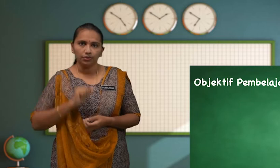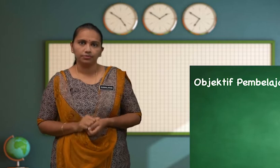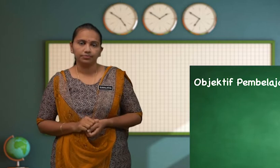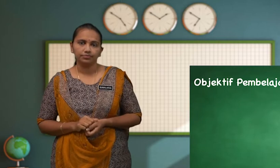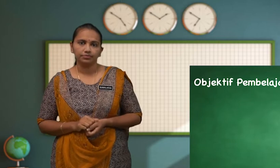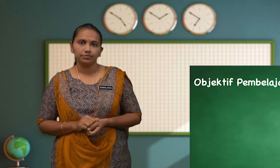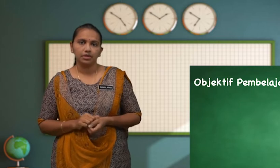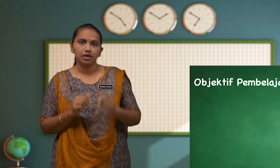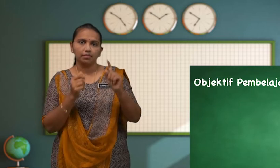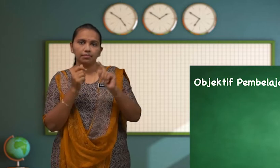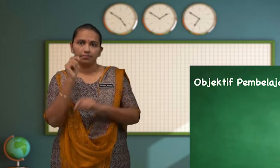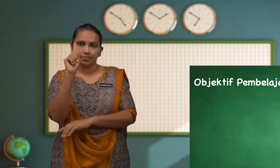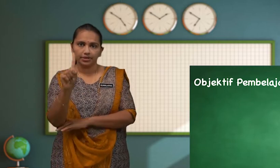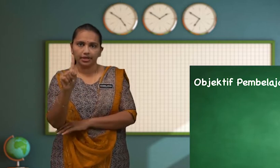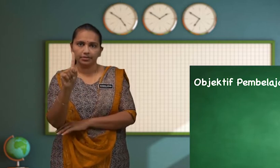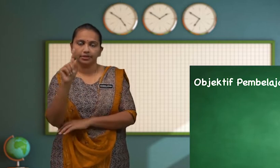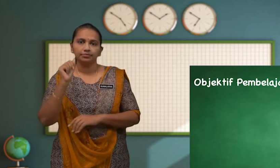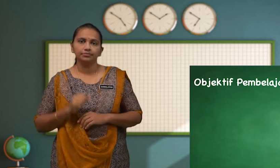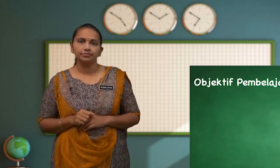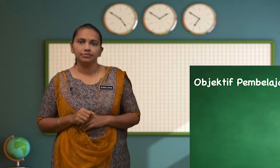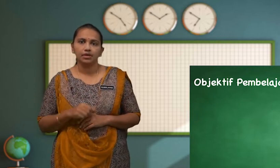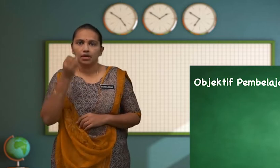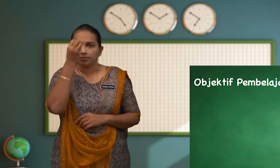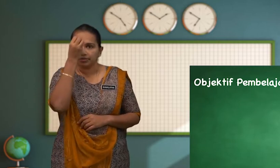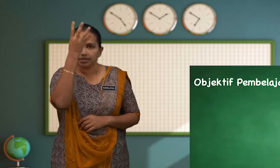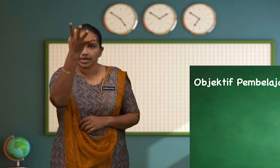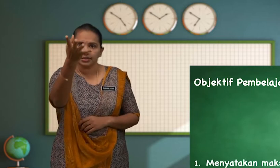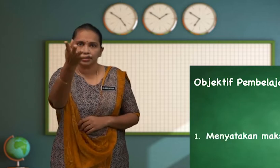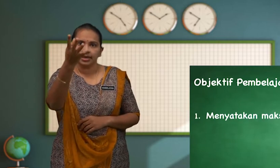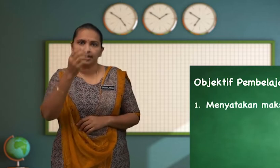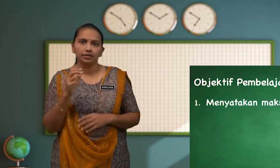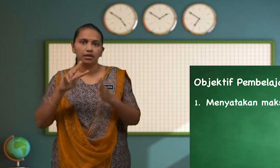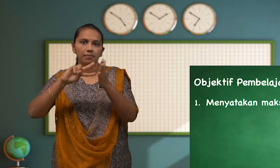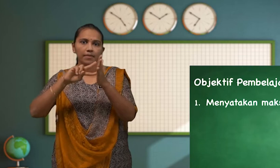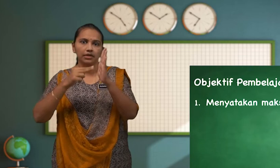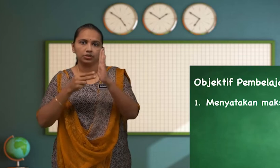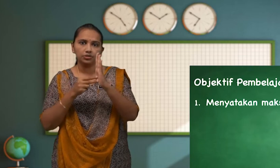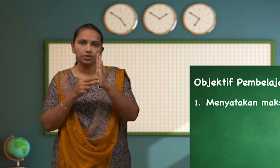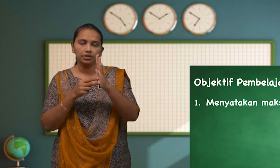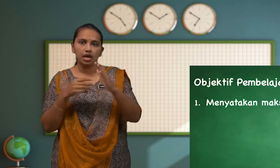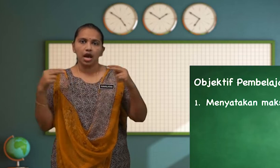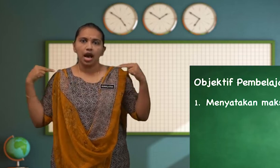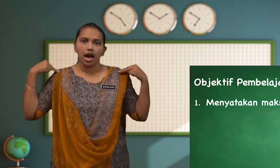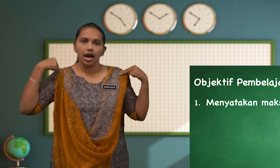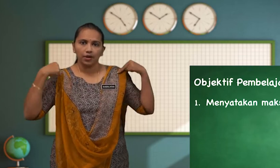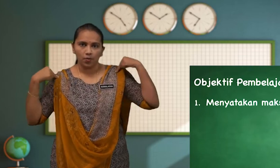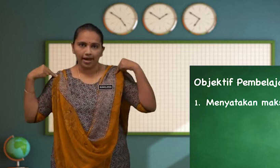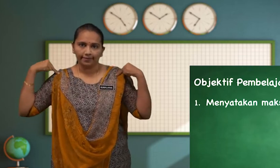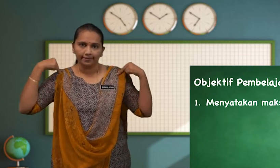Pertama, menyatakan maksud Haiwan